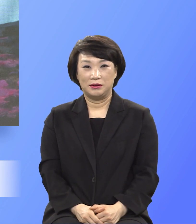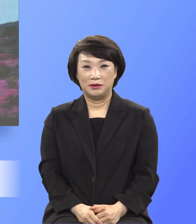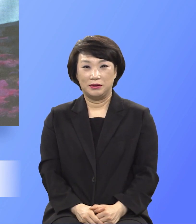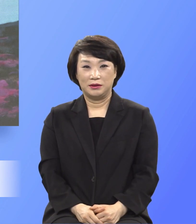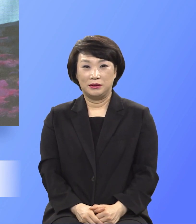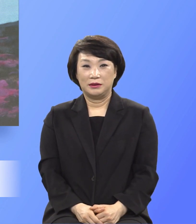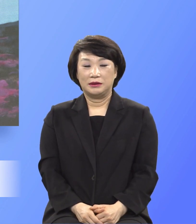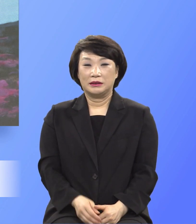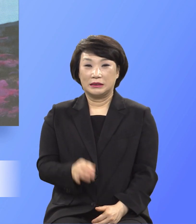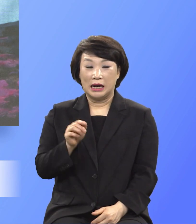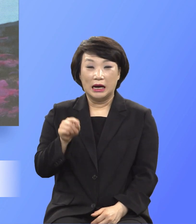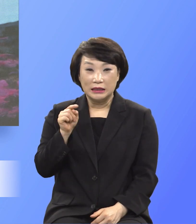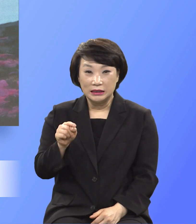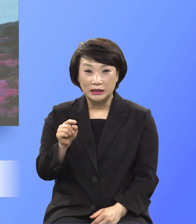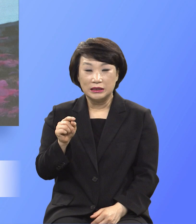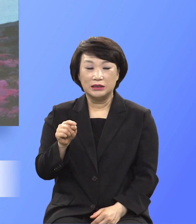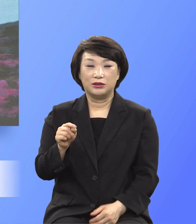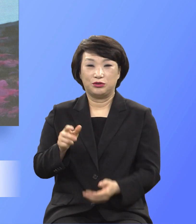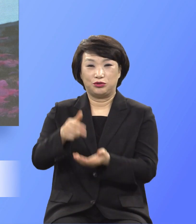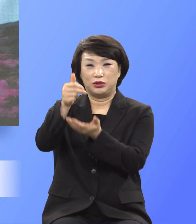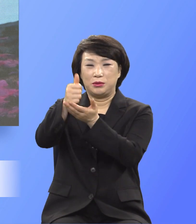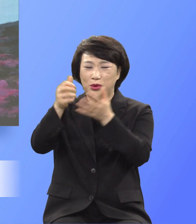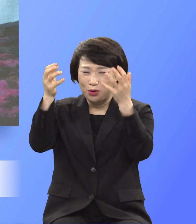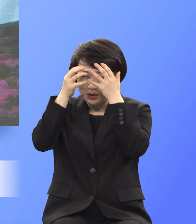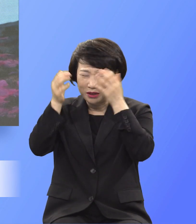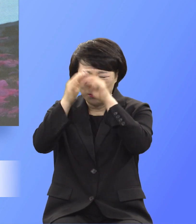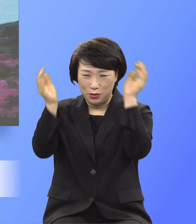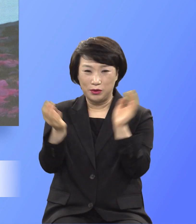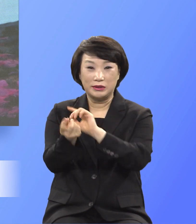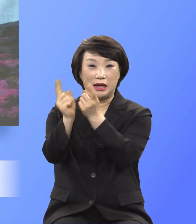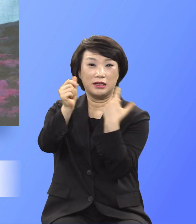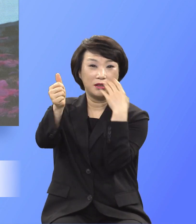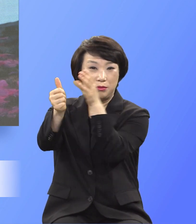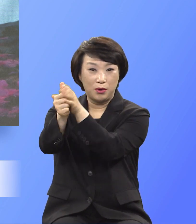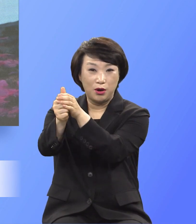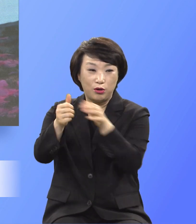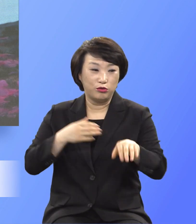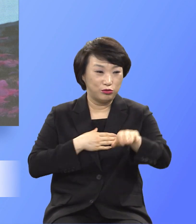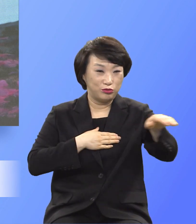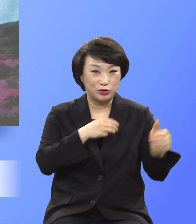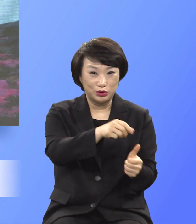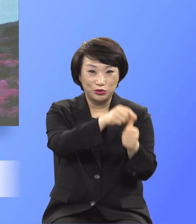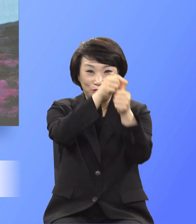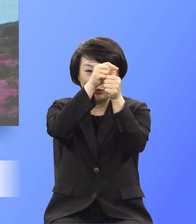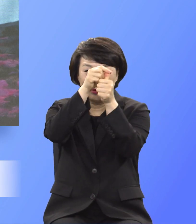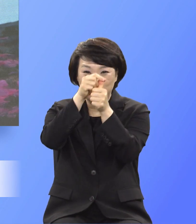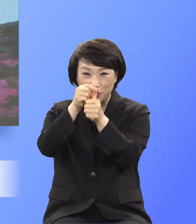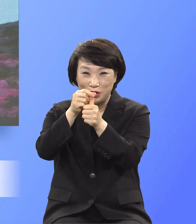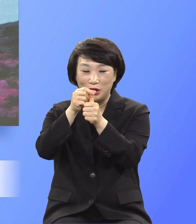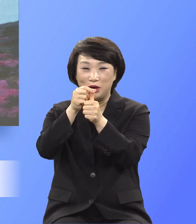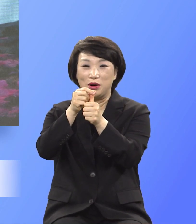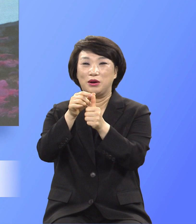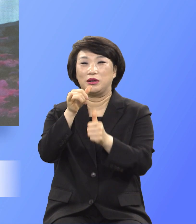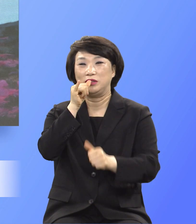이 고난을 당해서 우리를 살려야 하기 때문에 아들을